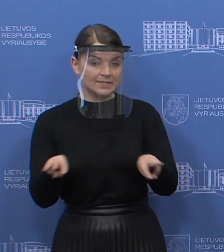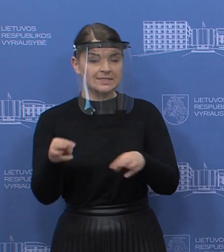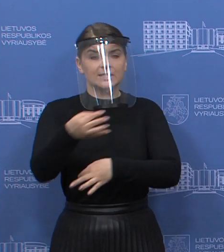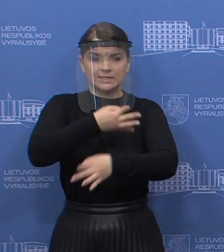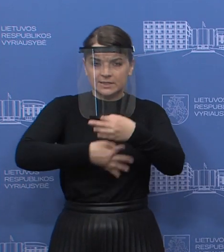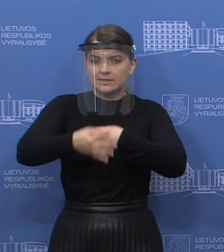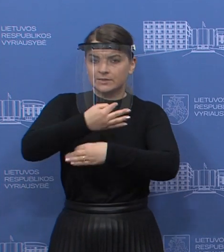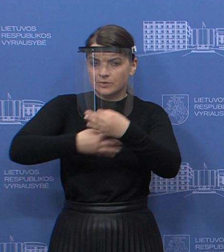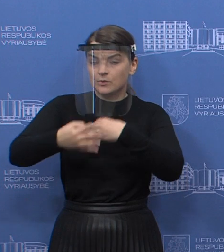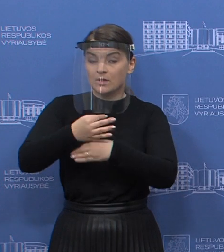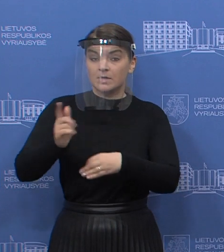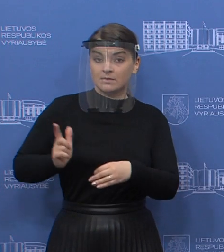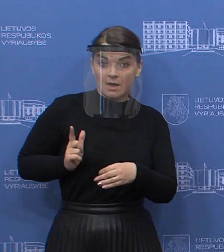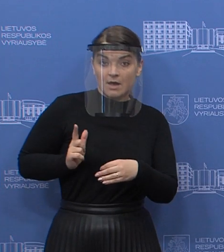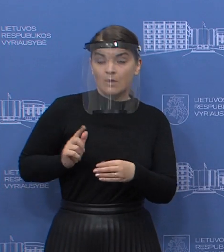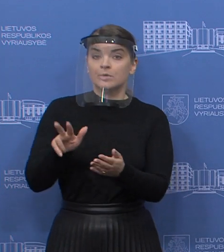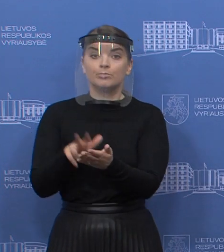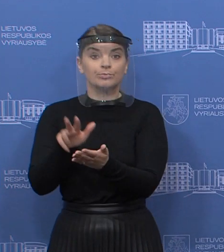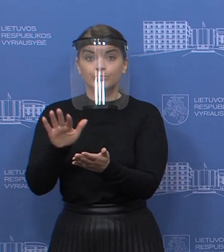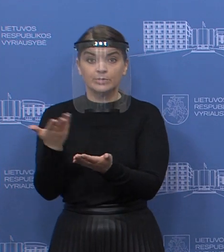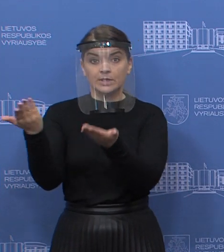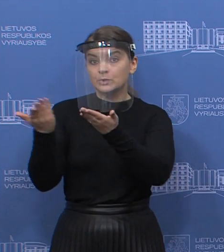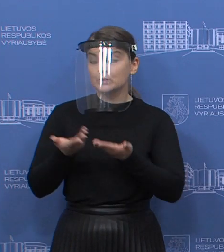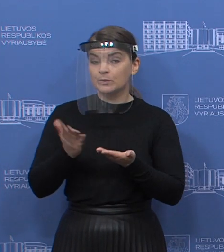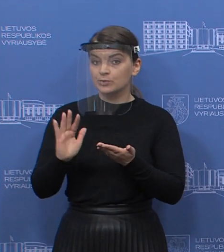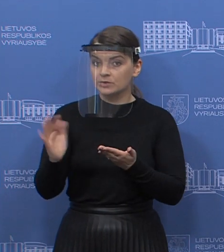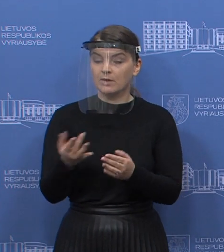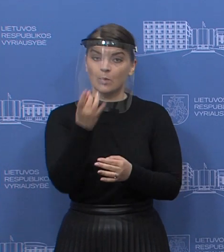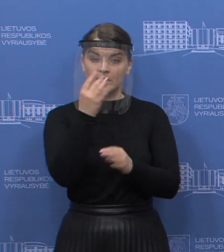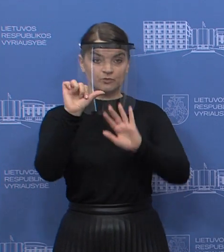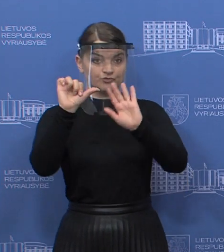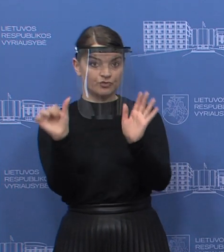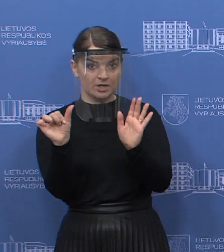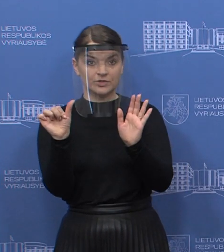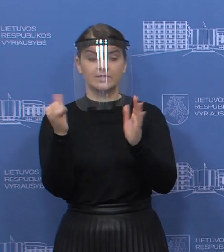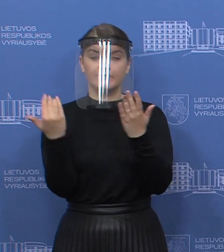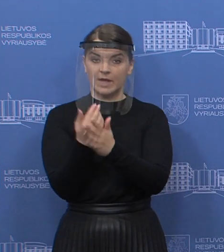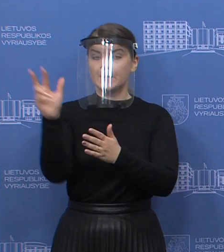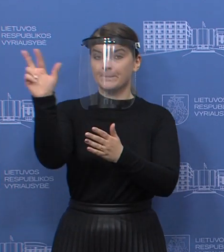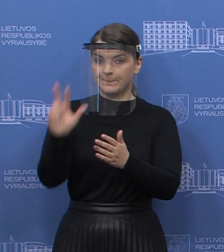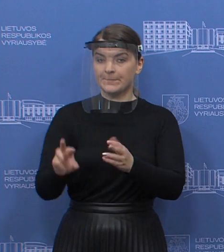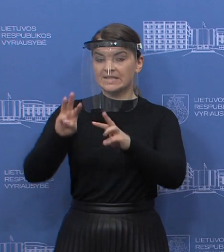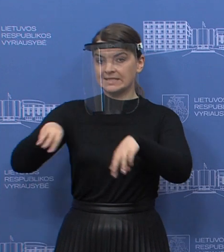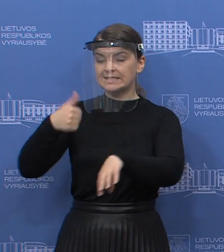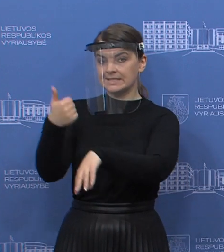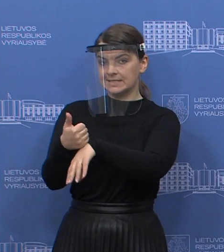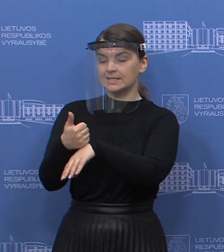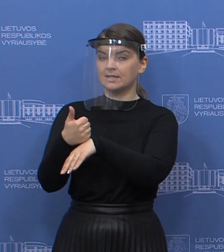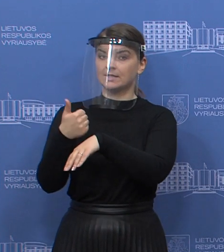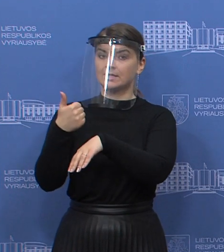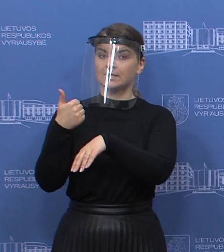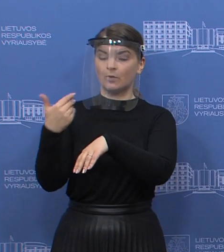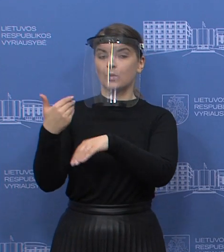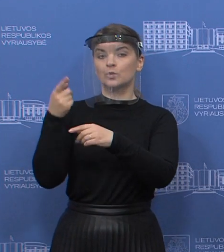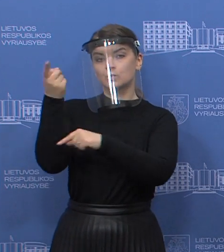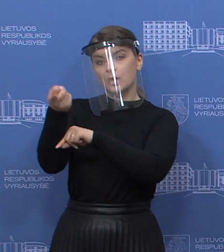diskusiją. Mes laukiame sprendimų ir siūlymų. O jeigu šie šešta diena turėsime vėl Baltijos ministrų tarybos nuoto linijų posėdį, kur